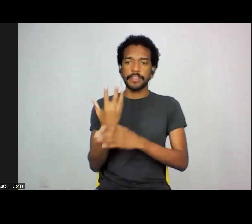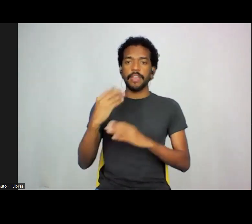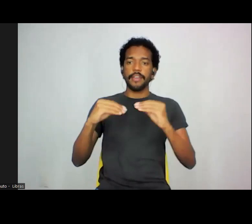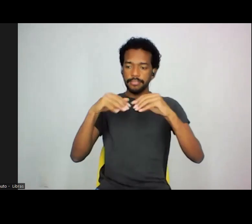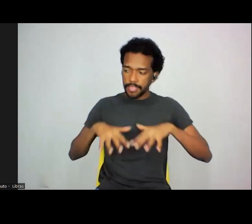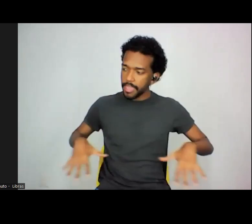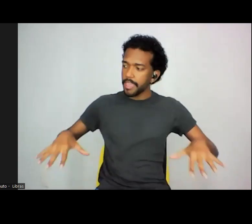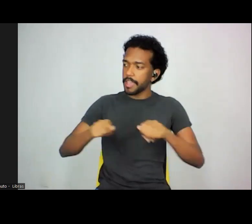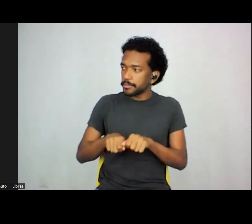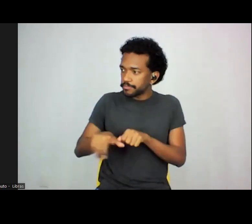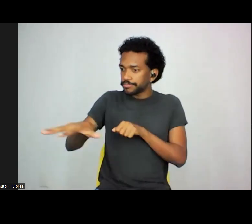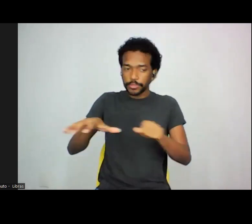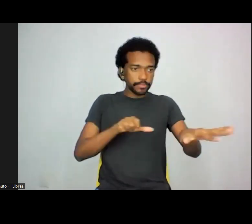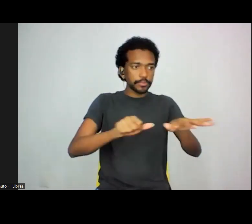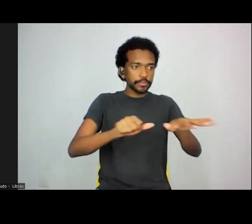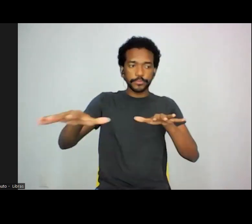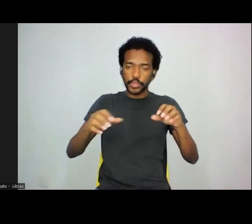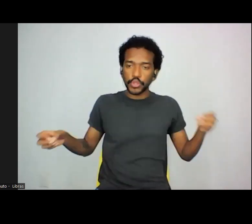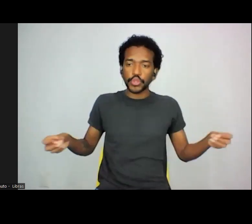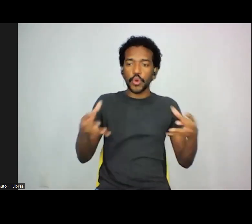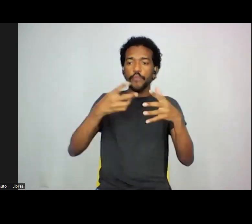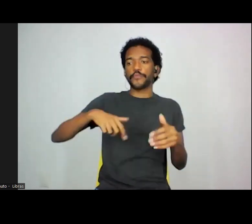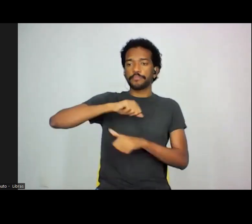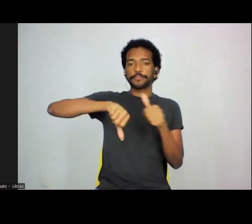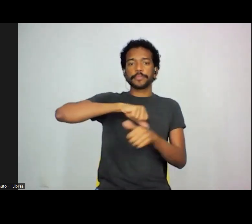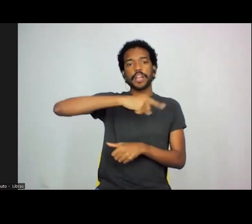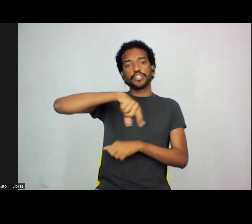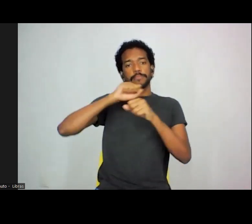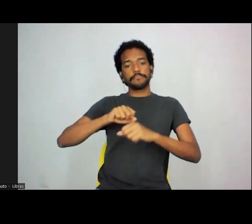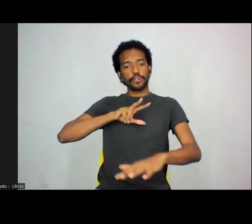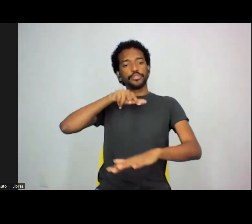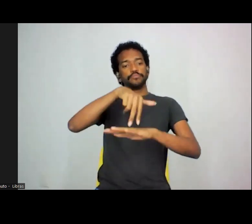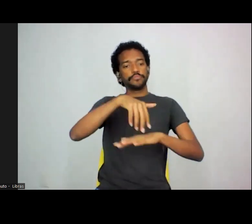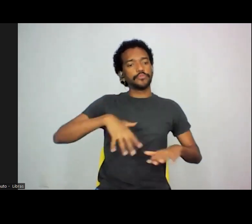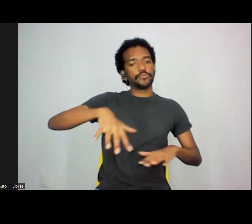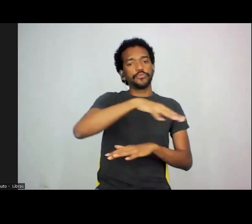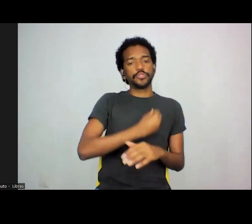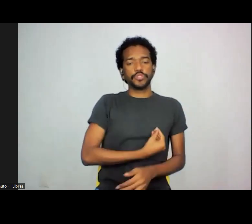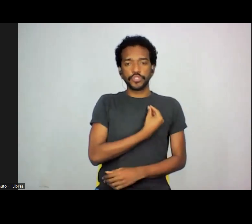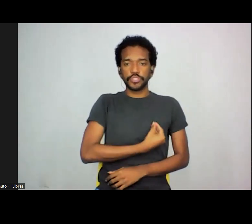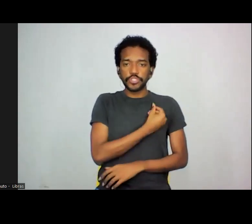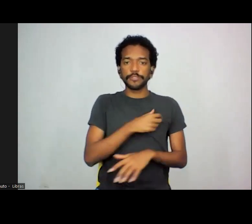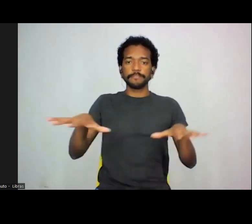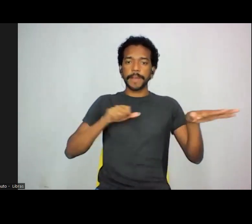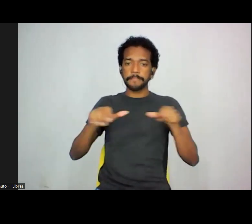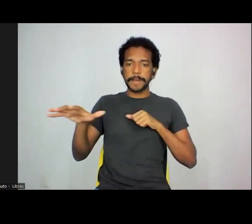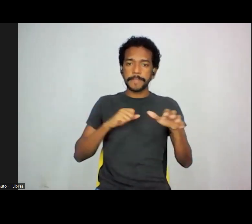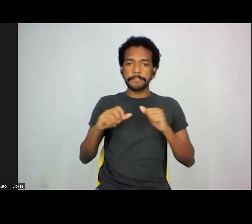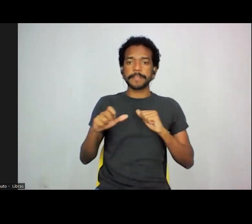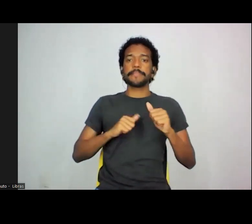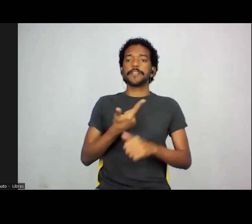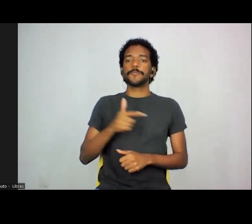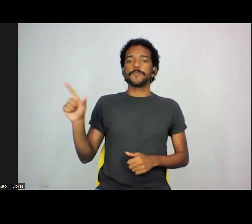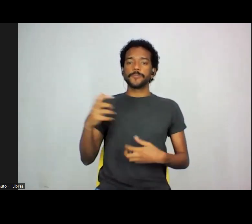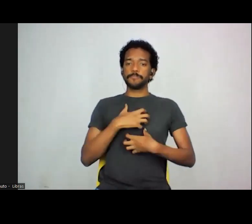abrir lugares onde a gente pode existir e circular e nos apropriar de outros modos e também